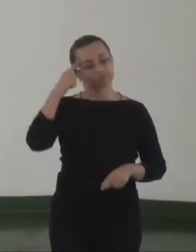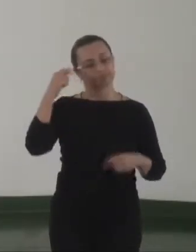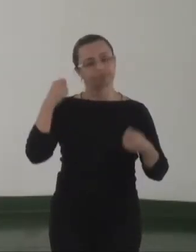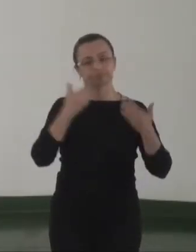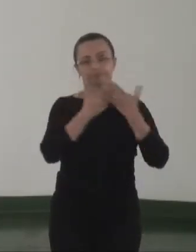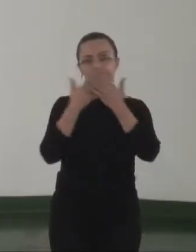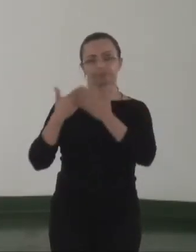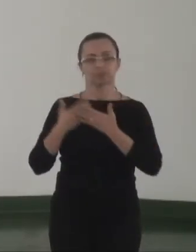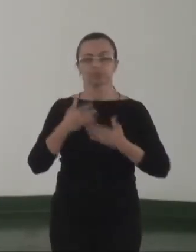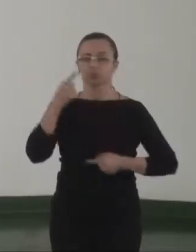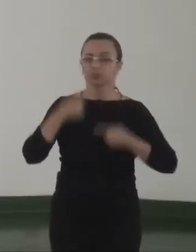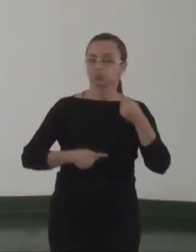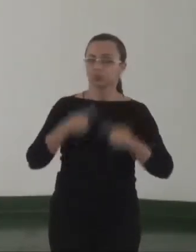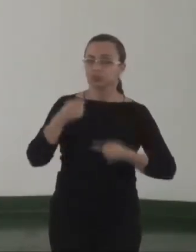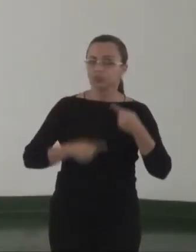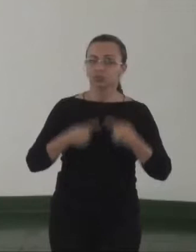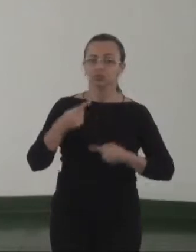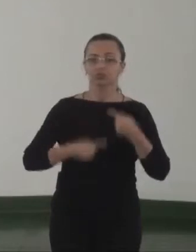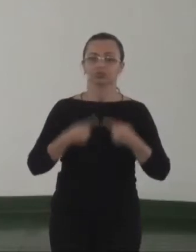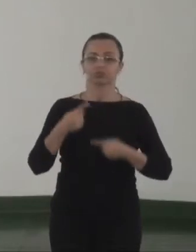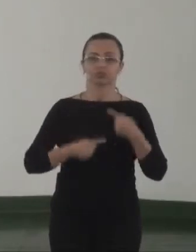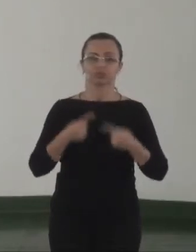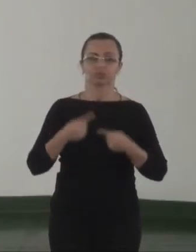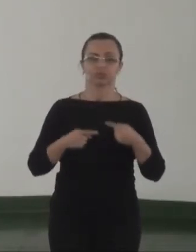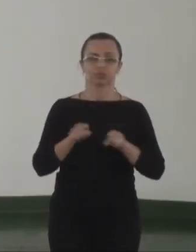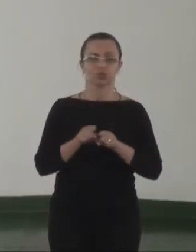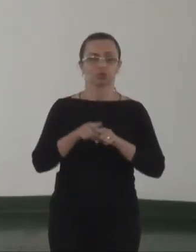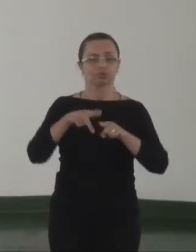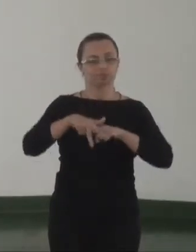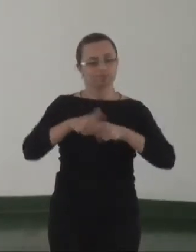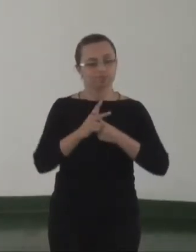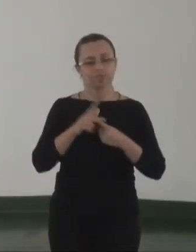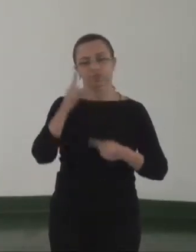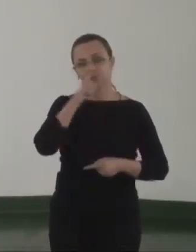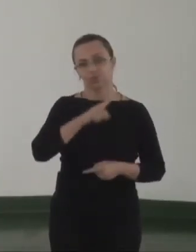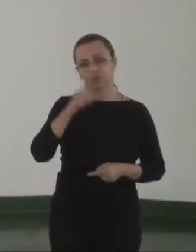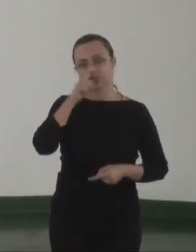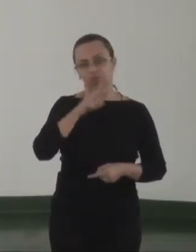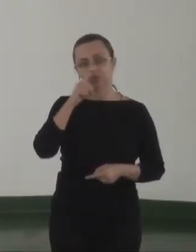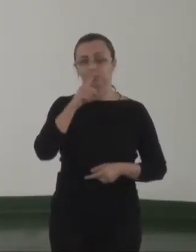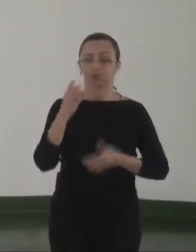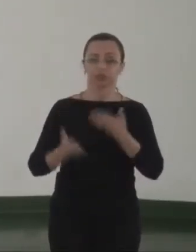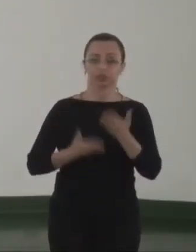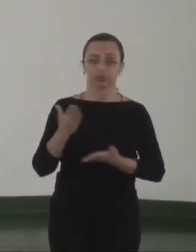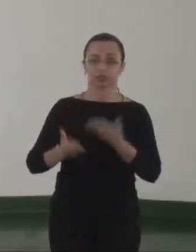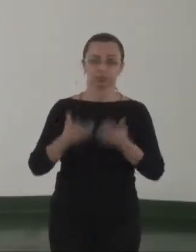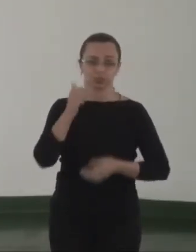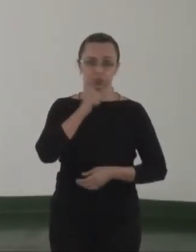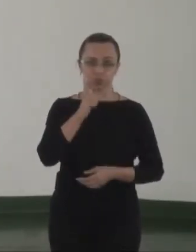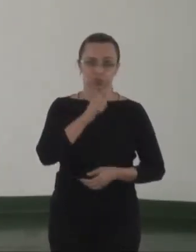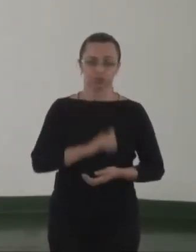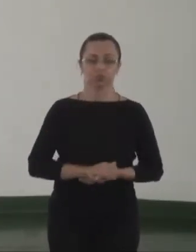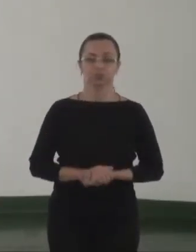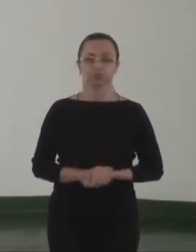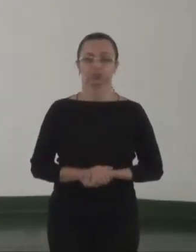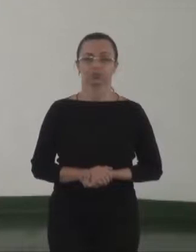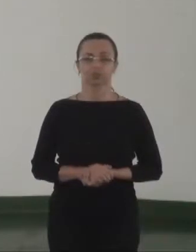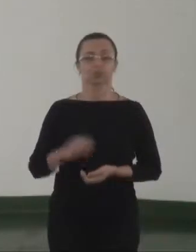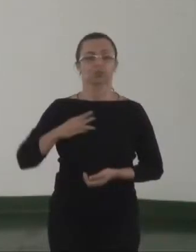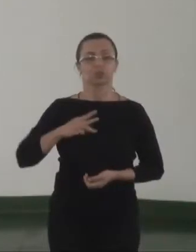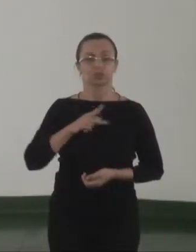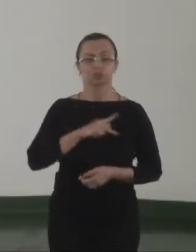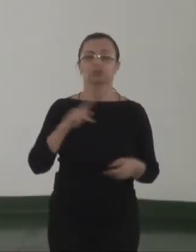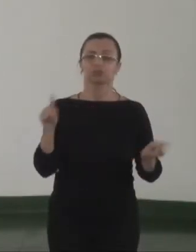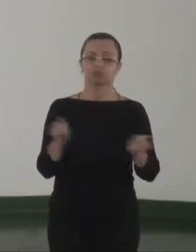trabalhar políticas no sentido de corrigir essas falhas no atendimento às mulheres. O MP